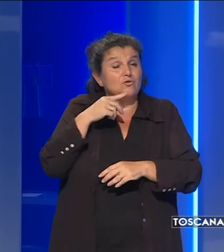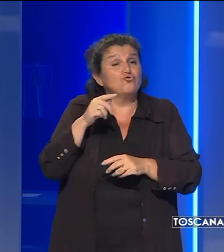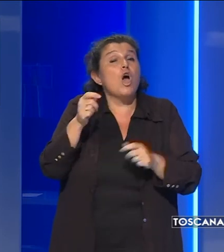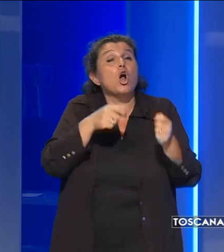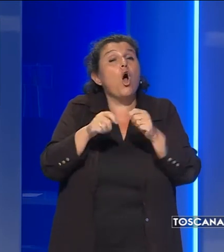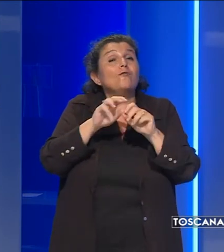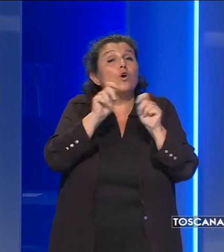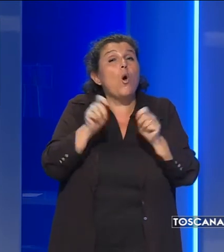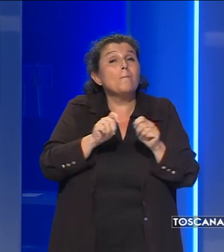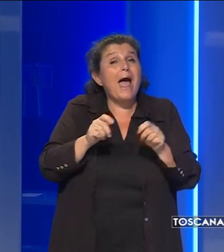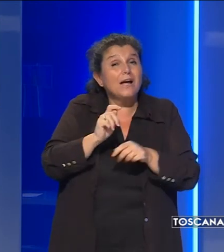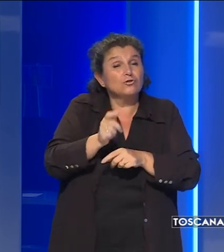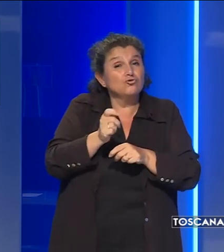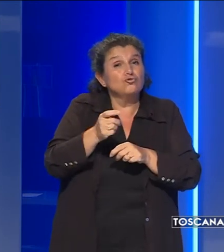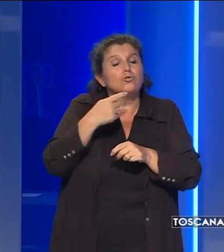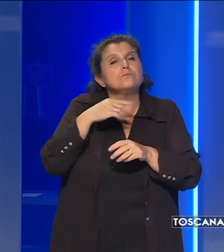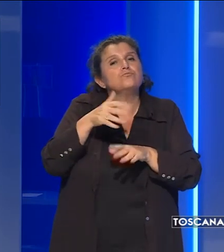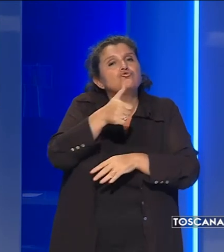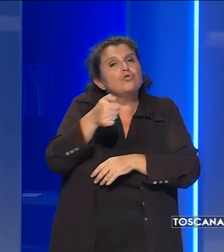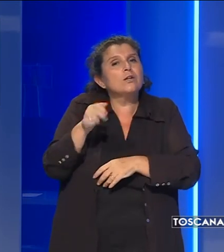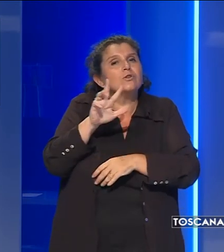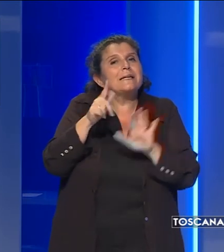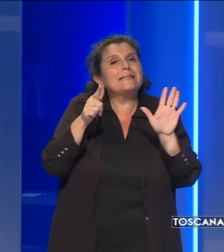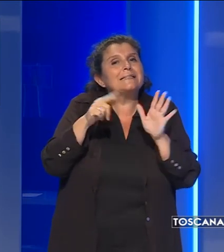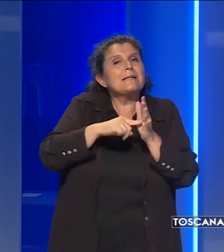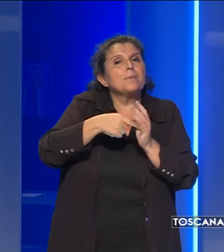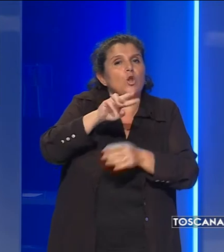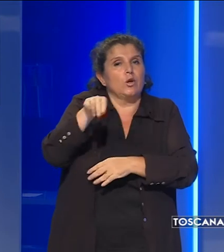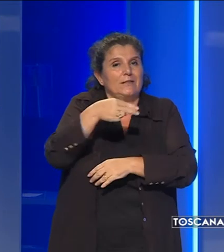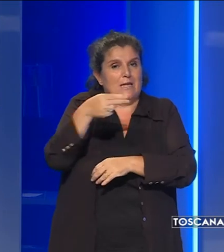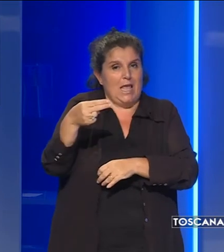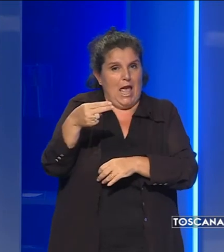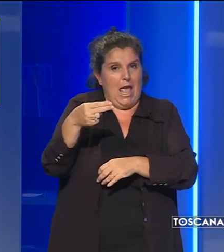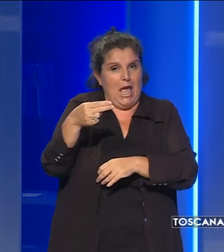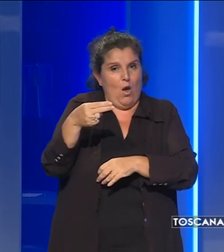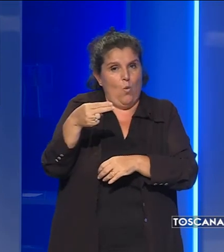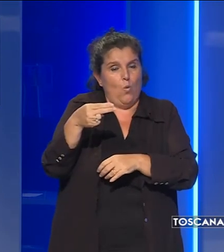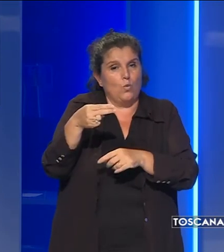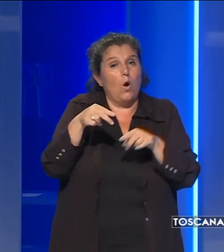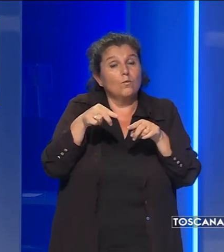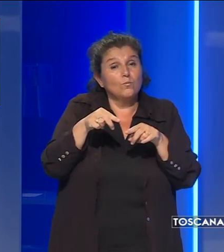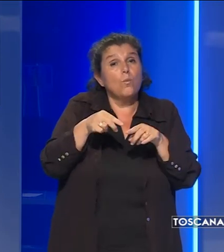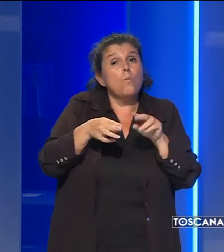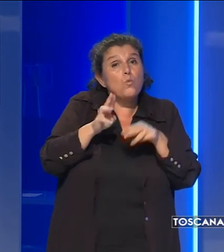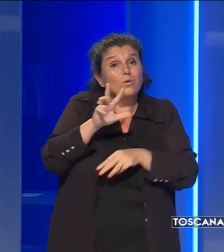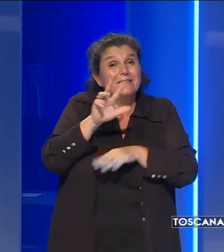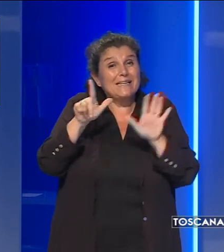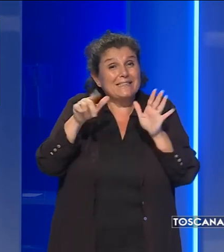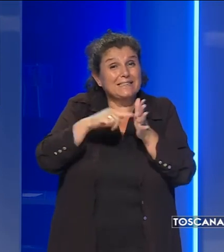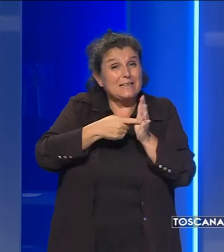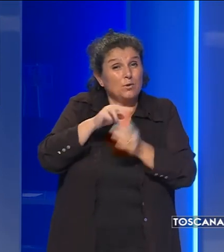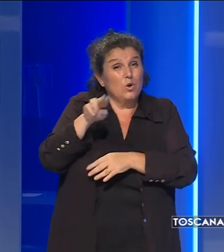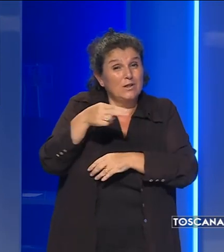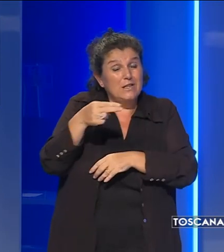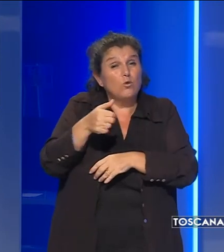dovrebbe aggirarsi intorno a 137 milioni di euro, dei quali oltre 37 milioni nella